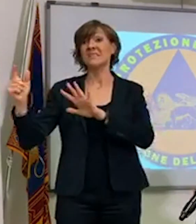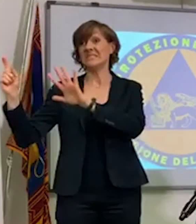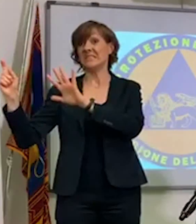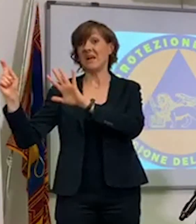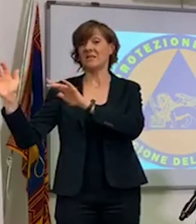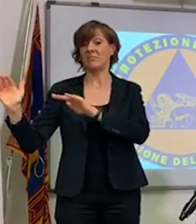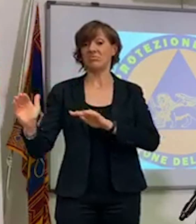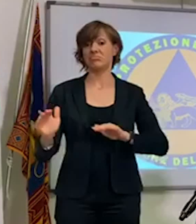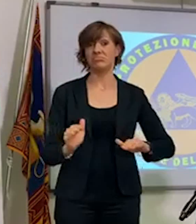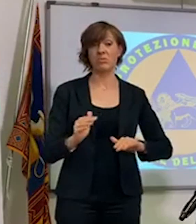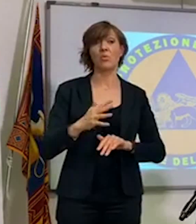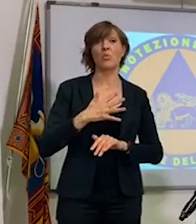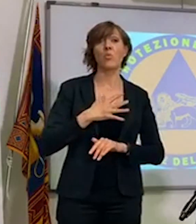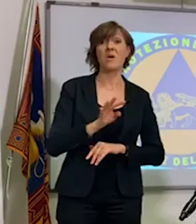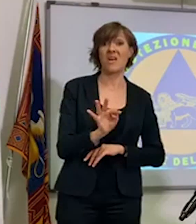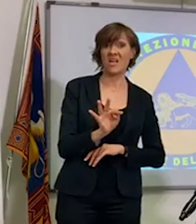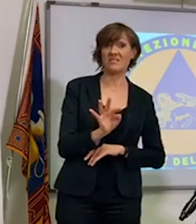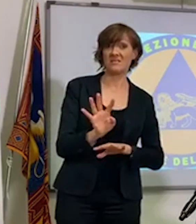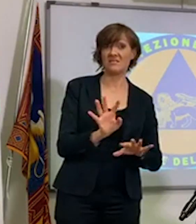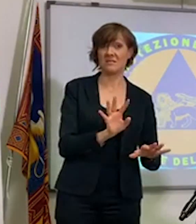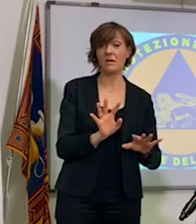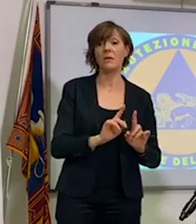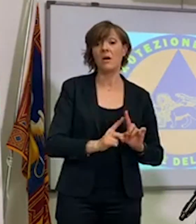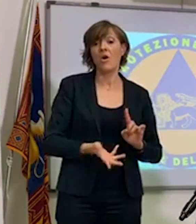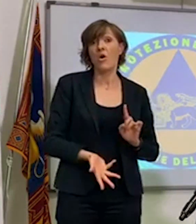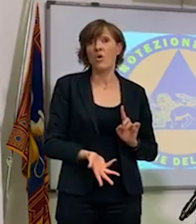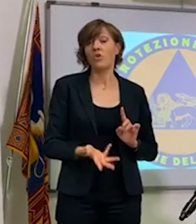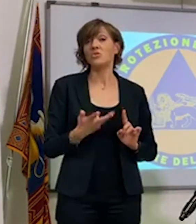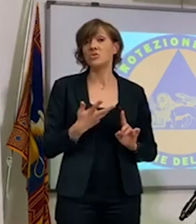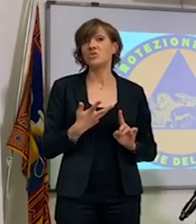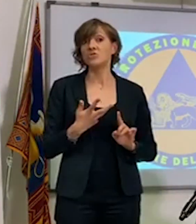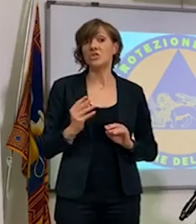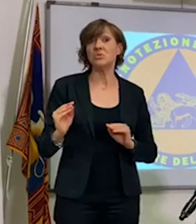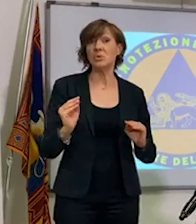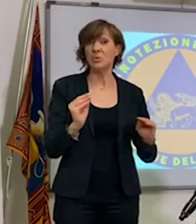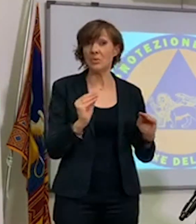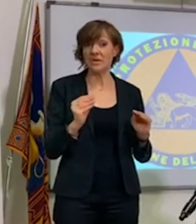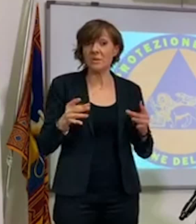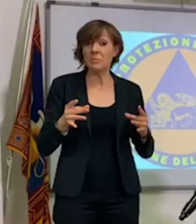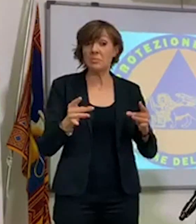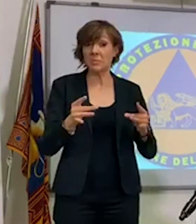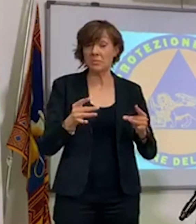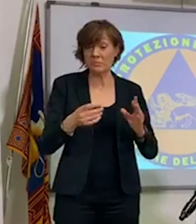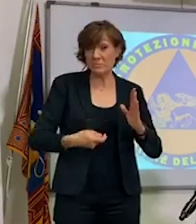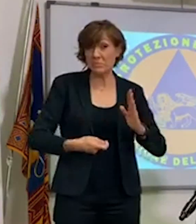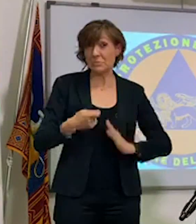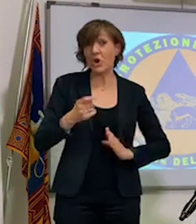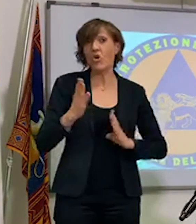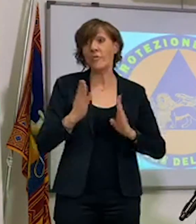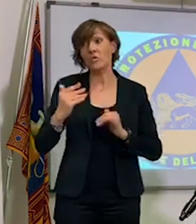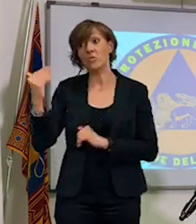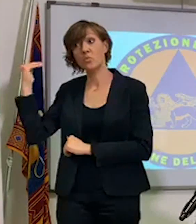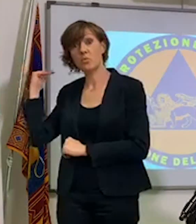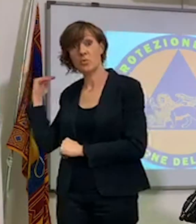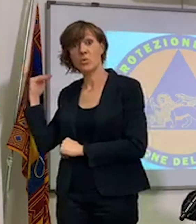anni, siamo arrivati a 40 anni di età media, abbiamo oggi una percentuale di giovani infettati maggiore di quella che avevamo allora,